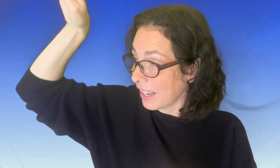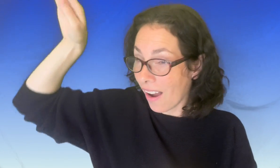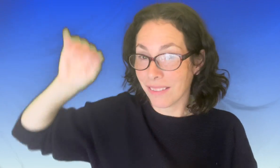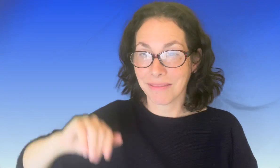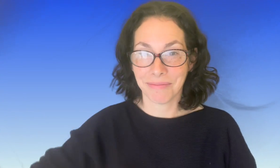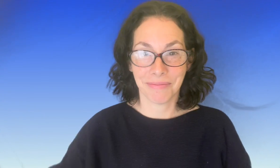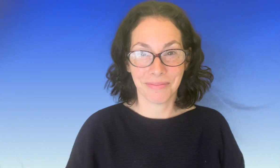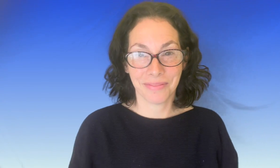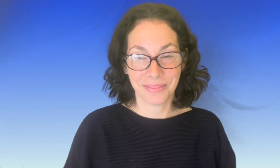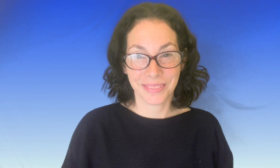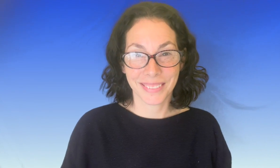grands